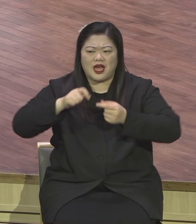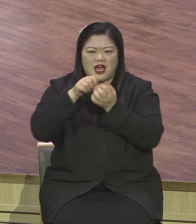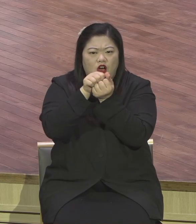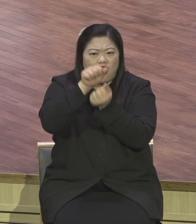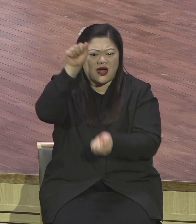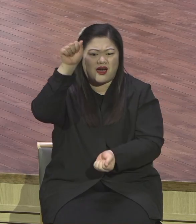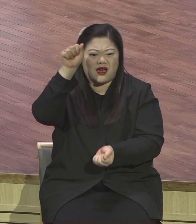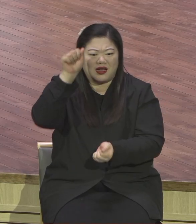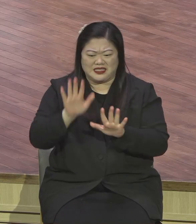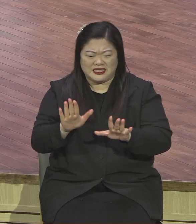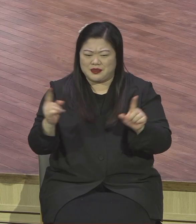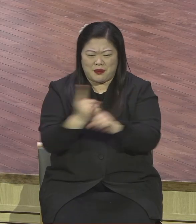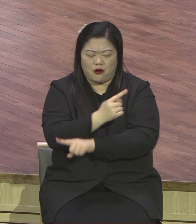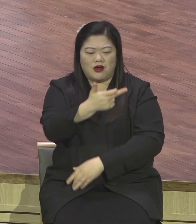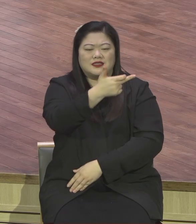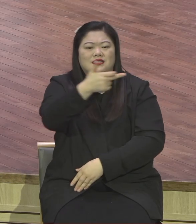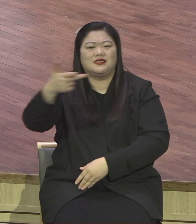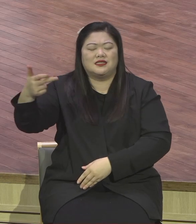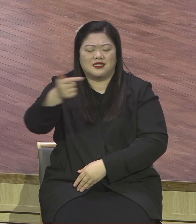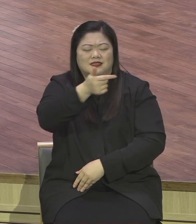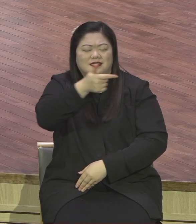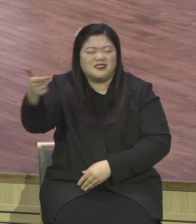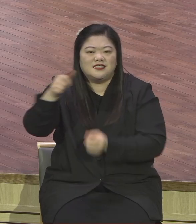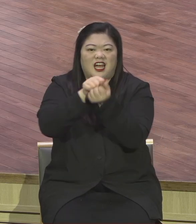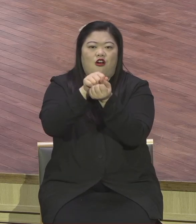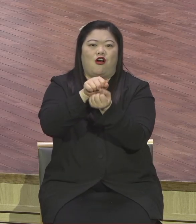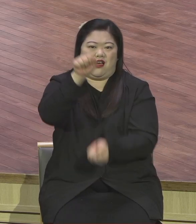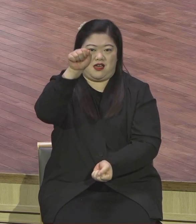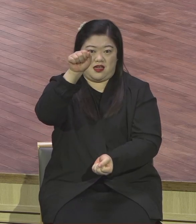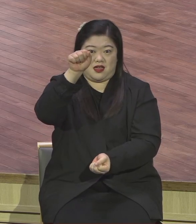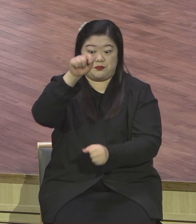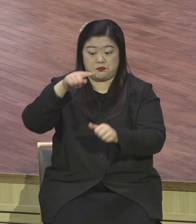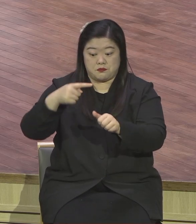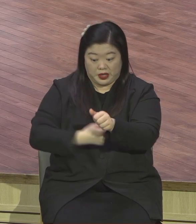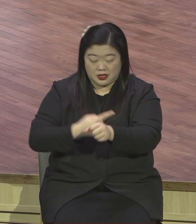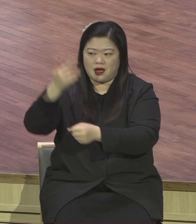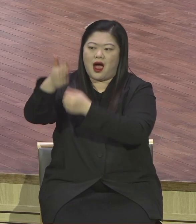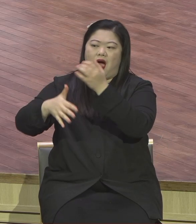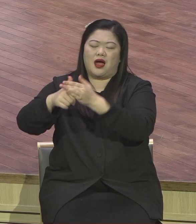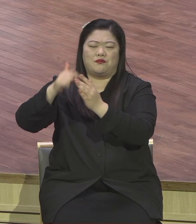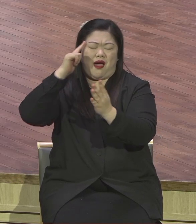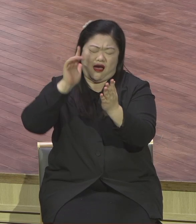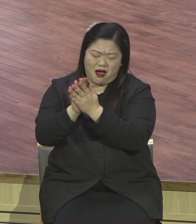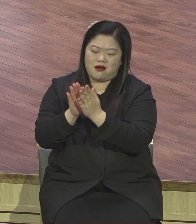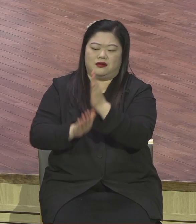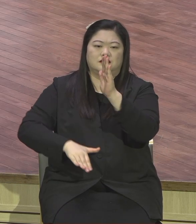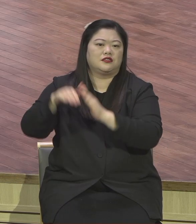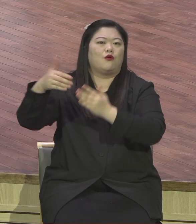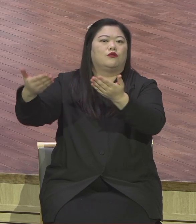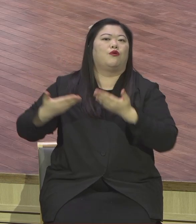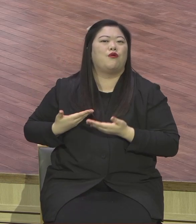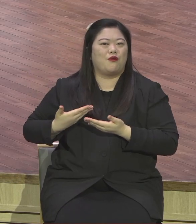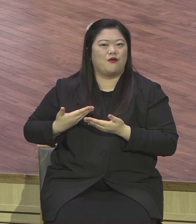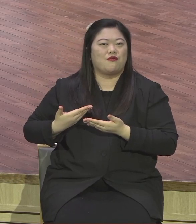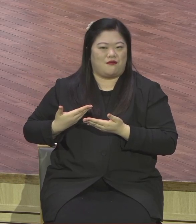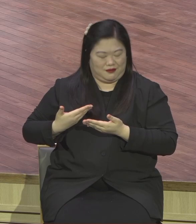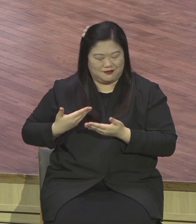내가 너를 내가 채워 주신다고 약속했어요. 2021년 하나님께서 우리에게 언약을 주신 이